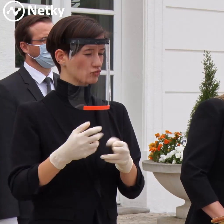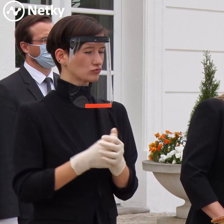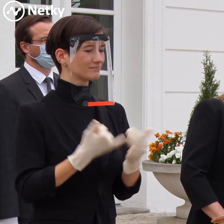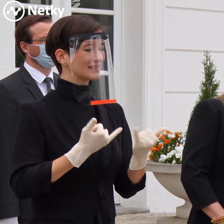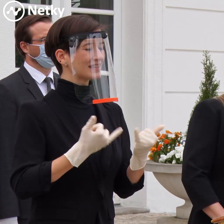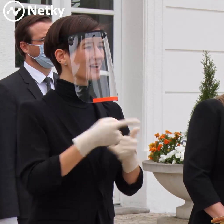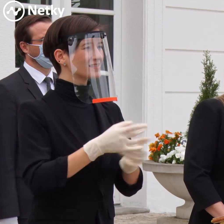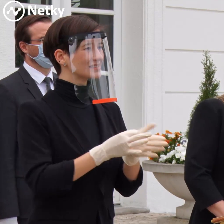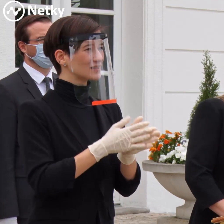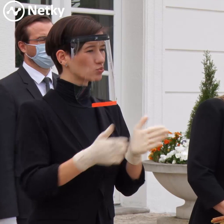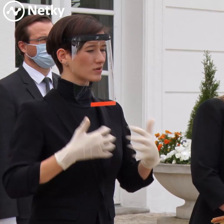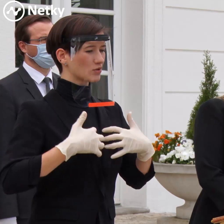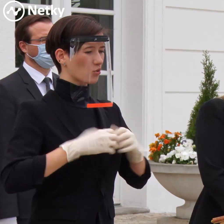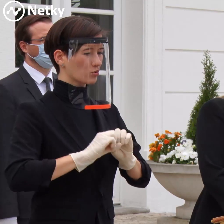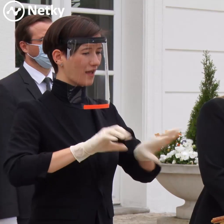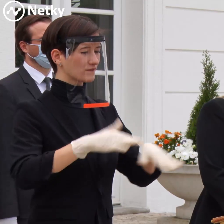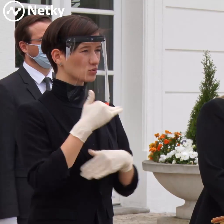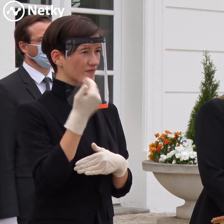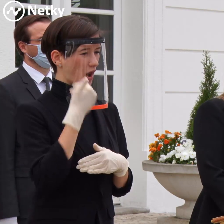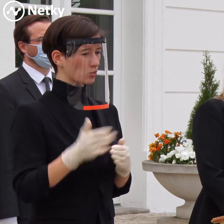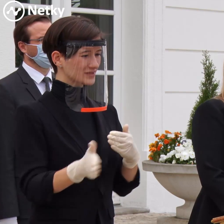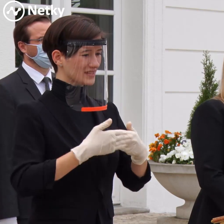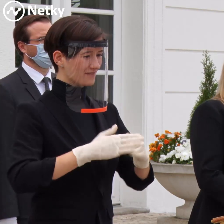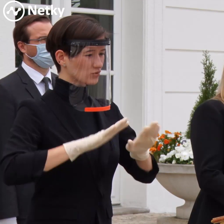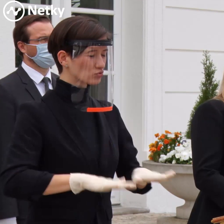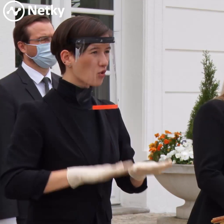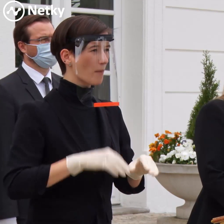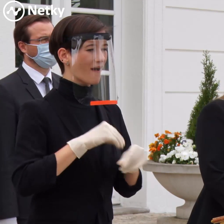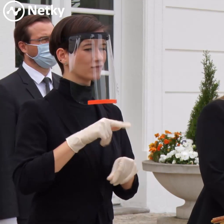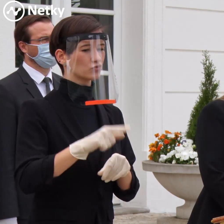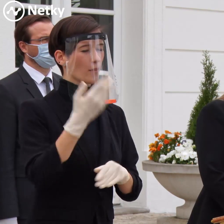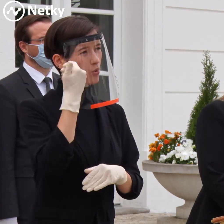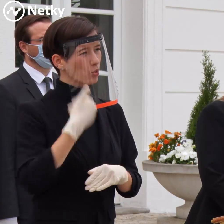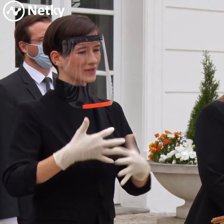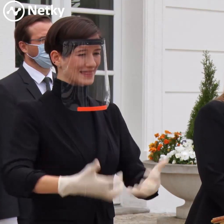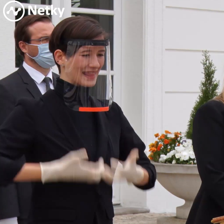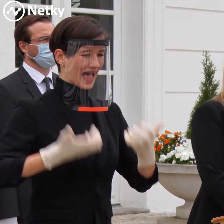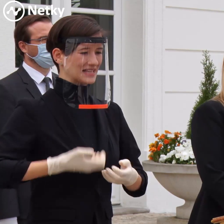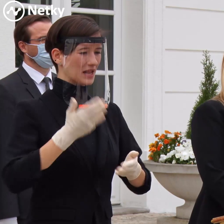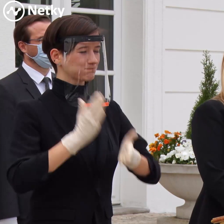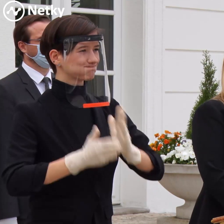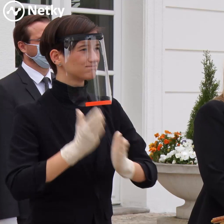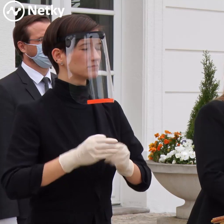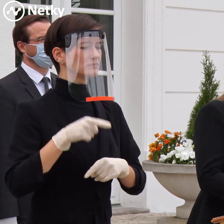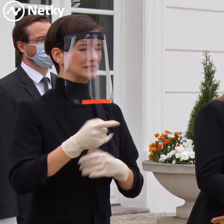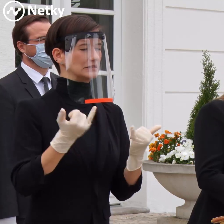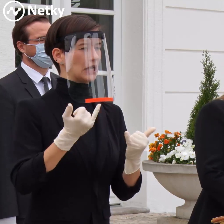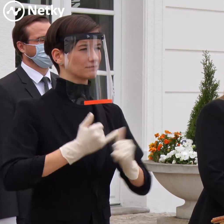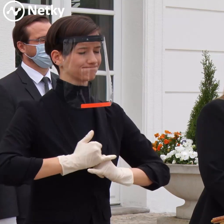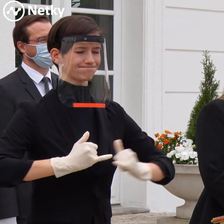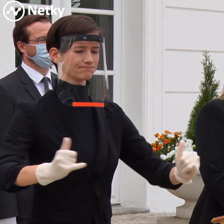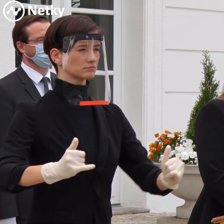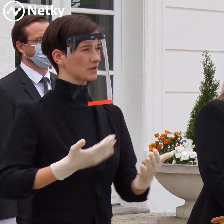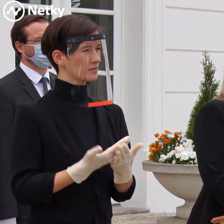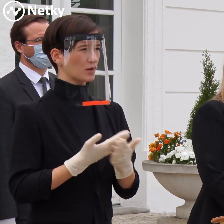veľmi rada prístupu pána ministra Krajniak a v obi dvoch týchto témach prejavil ochotu spolupracovať a akutne alebo rýchlo